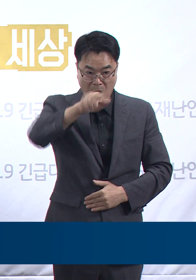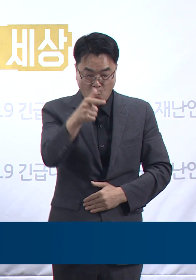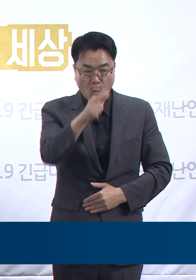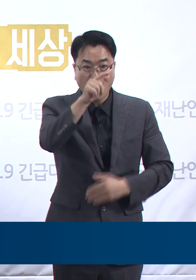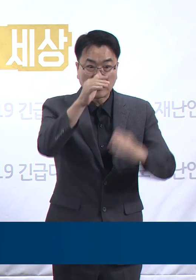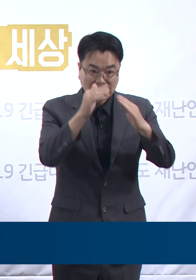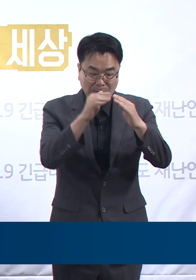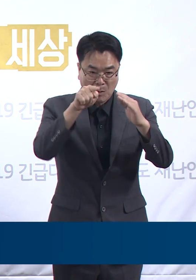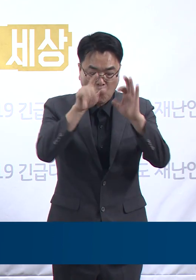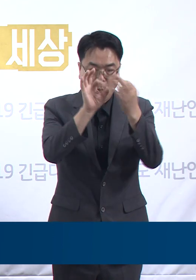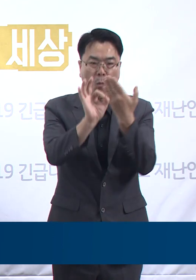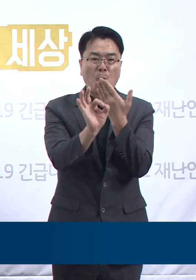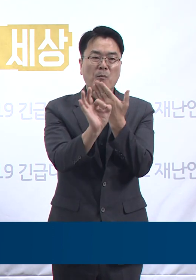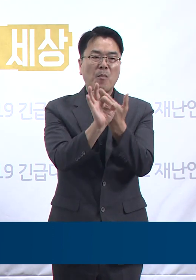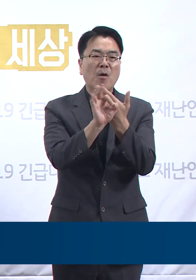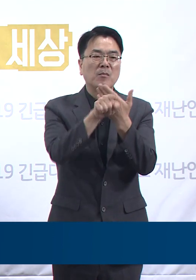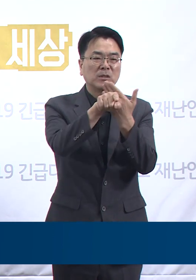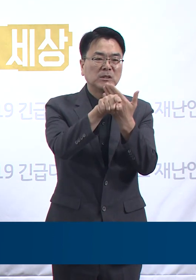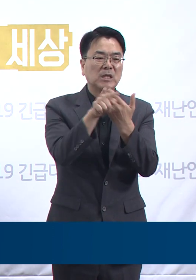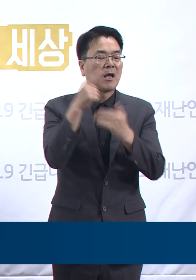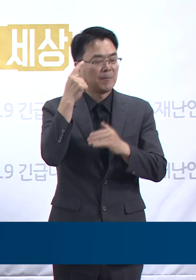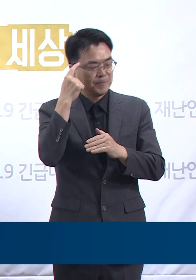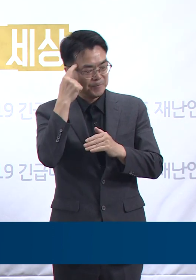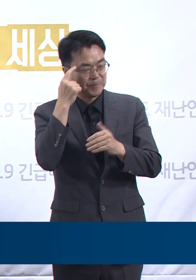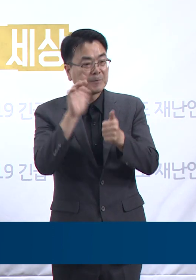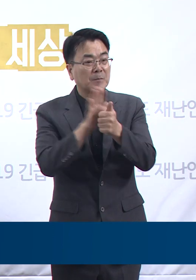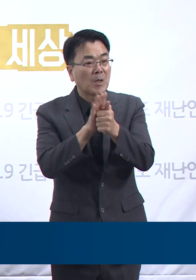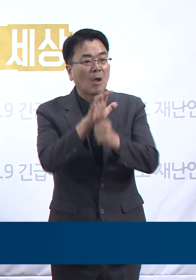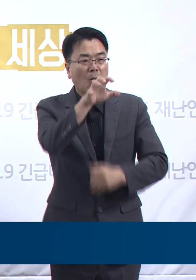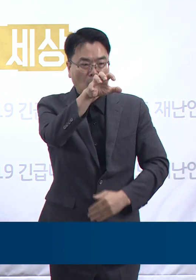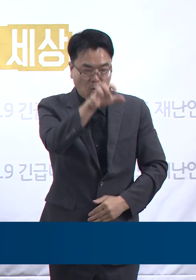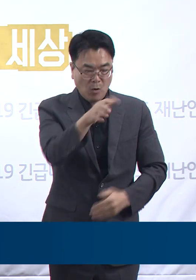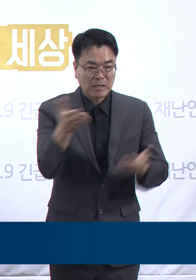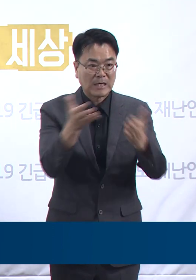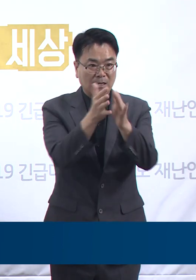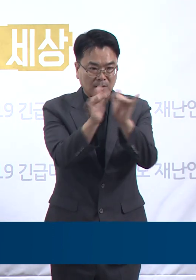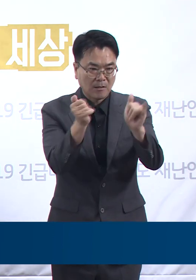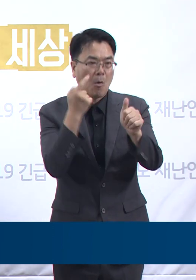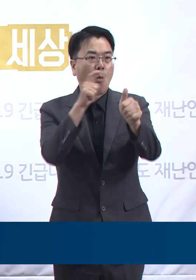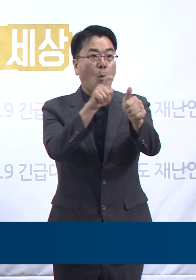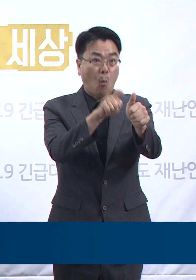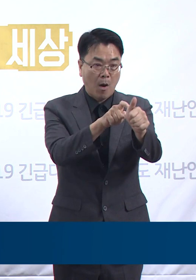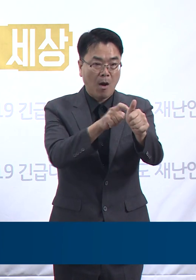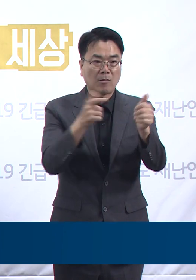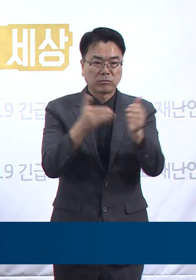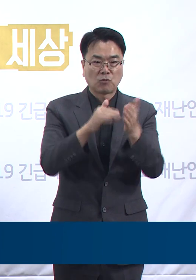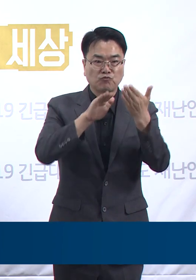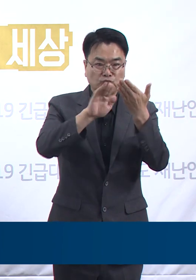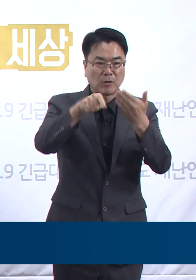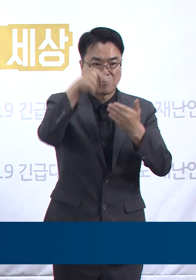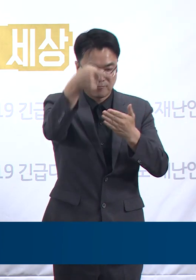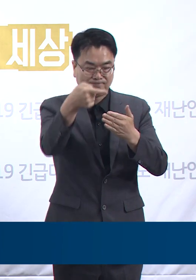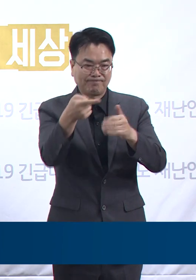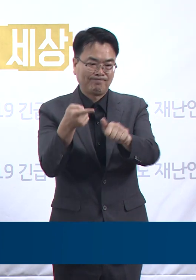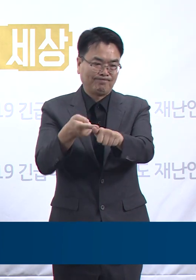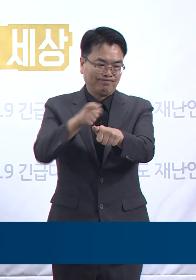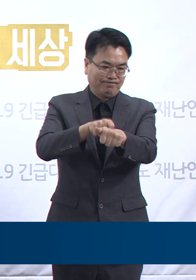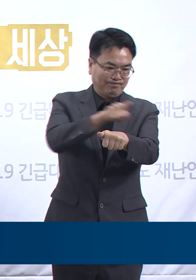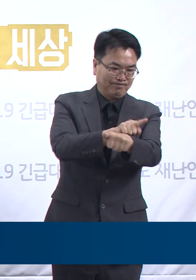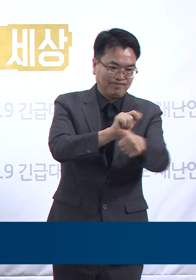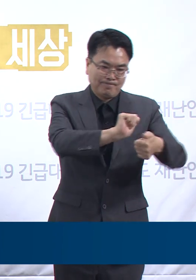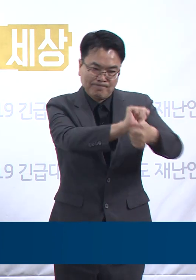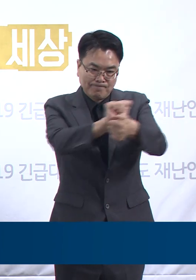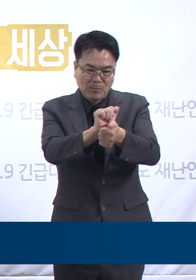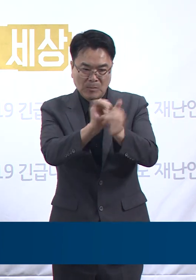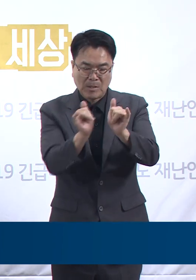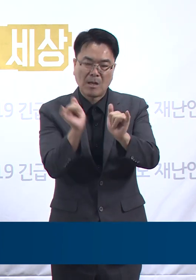9월 15일 고향시 소재 정신요양시설 박예원의 종사자가 첫 확진되었고 이어 실시한 해당 시설의 종사자빈